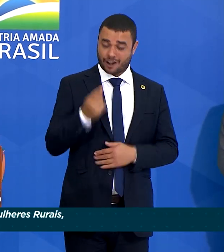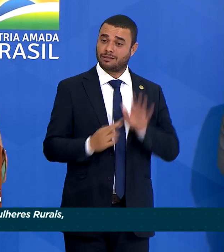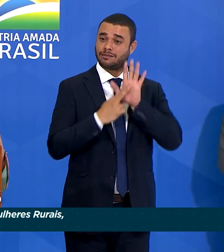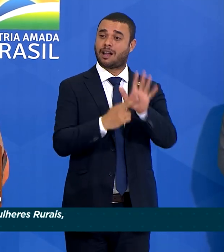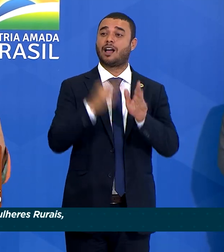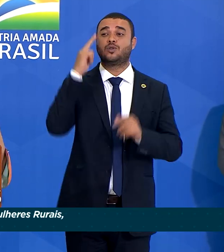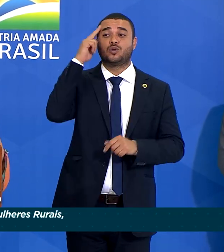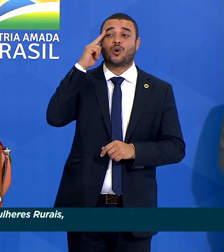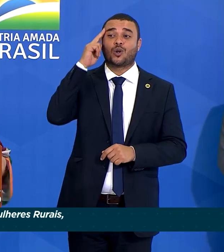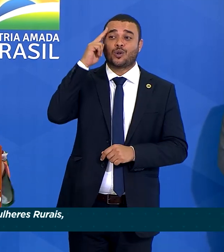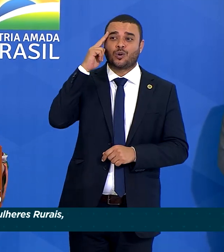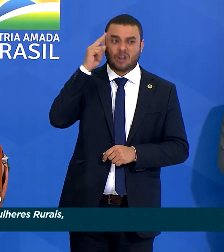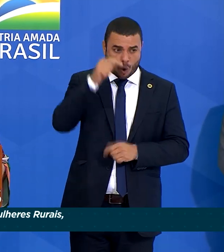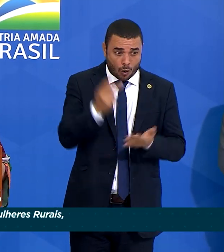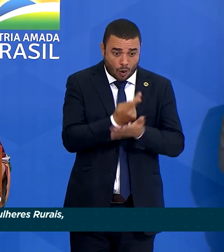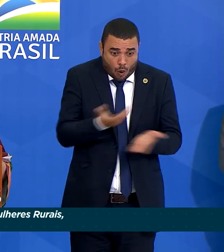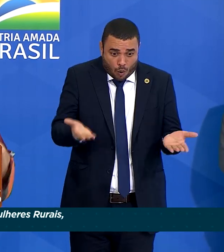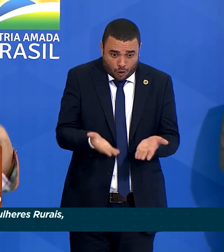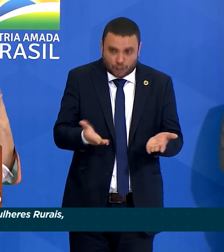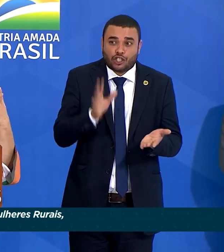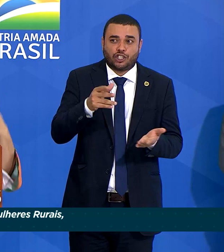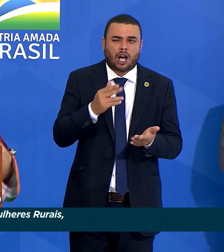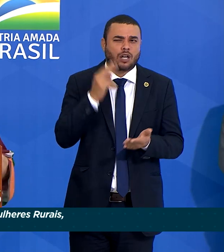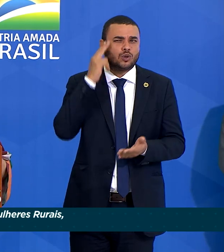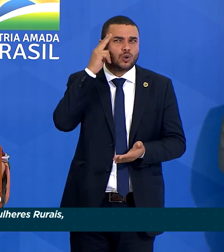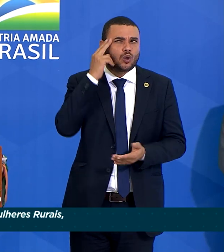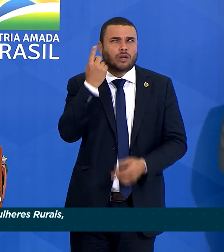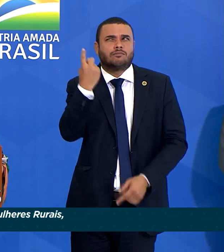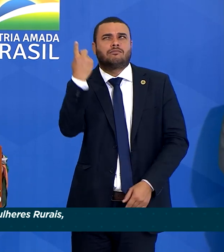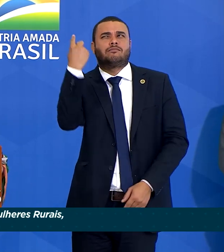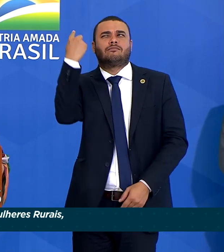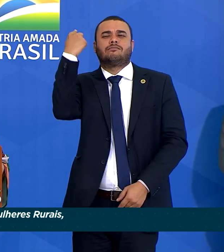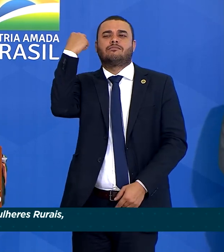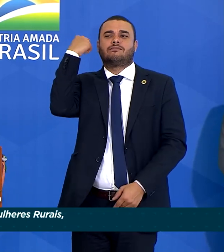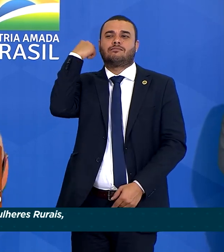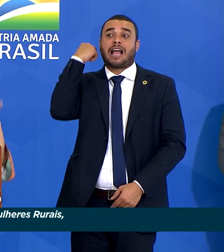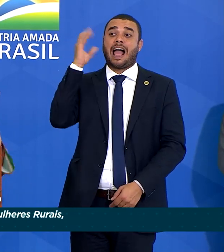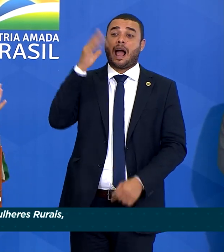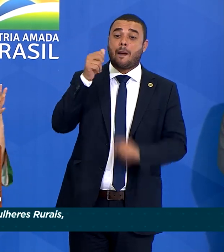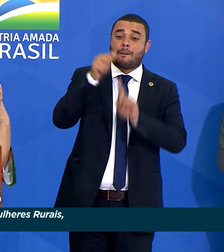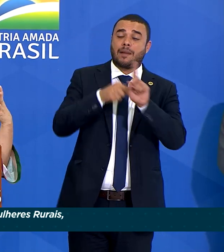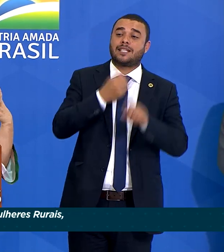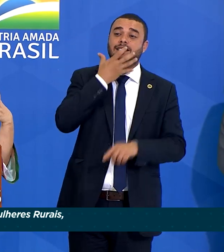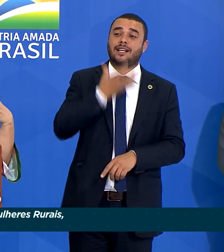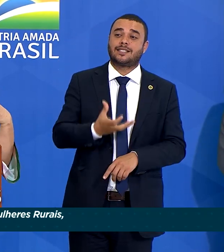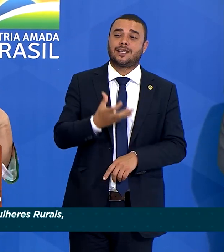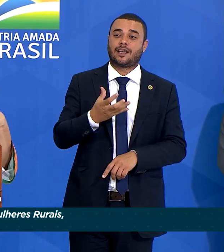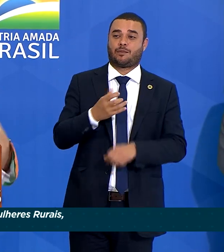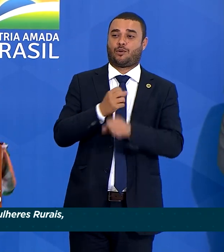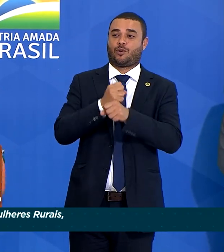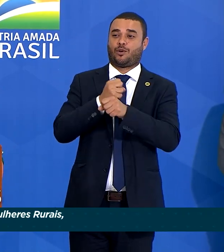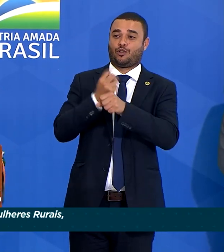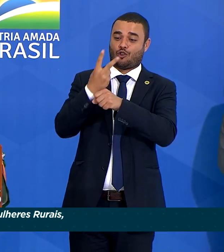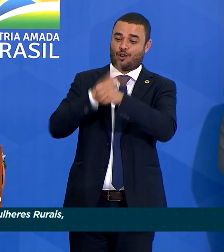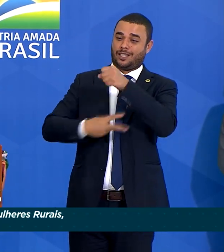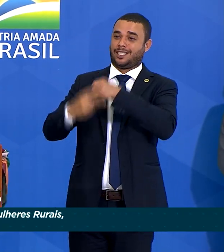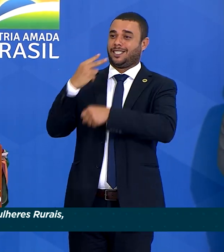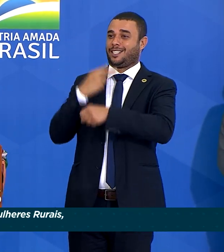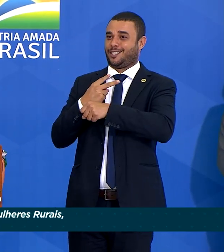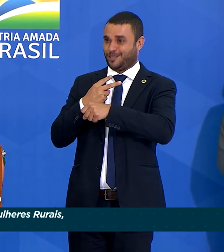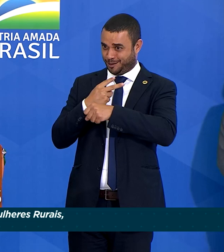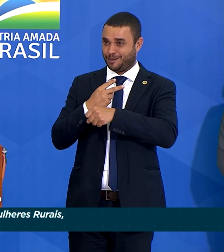aqui foi sonhado há muito tempo, lá na transição. E as peças foram sendo conduzidas.